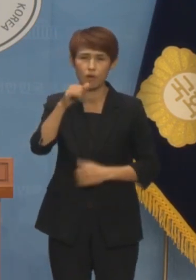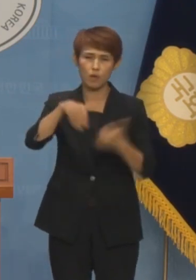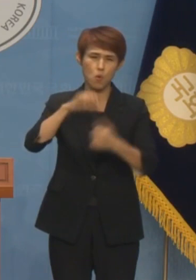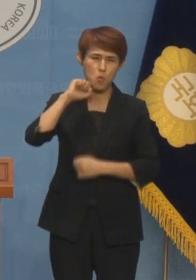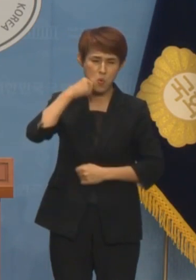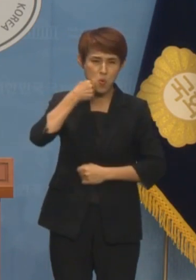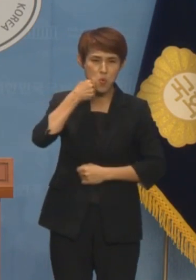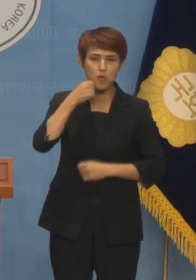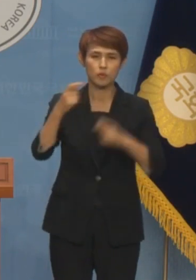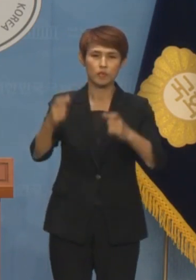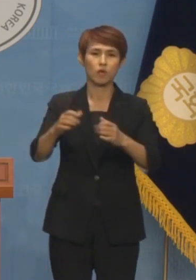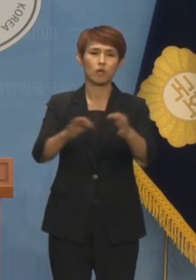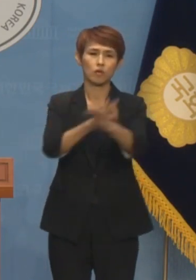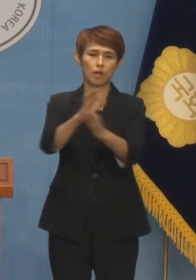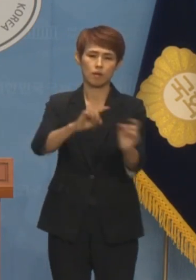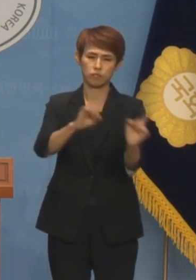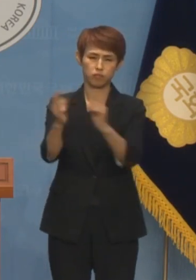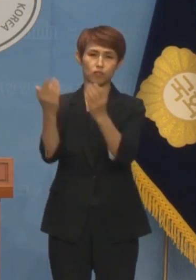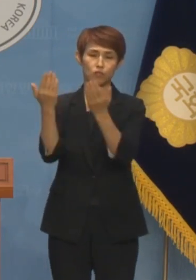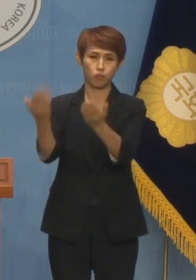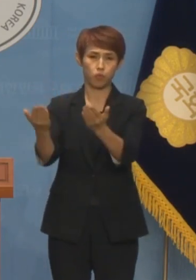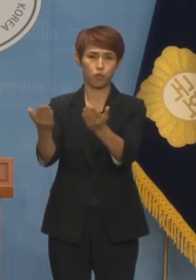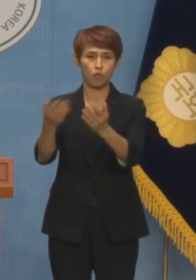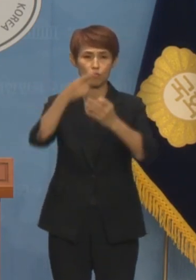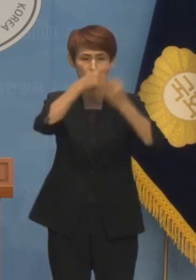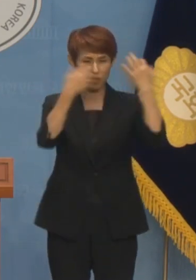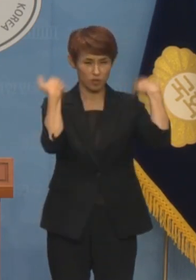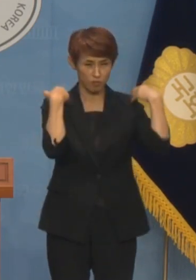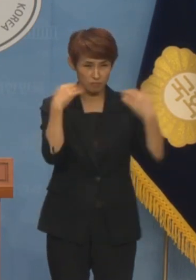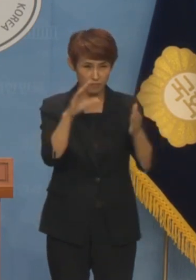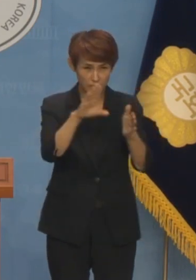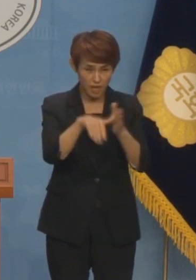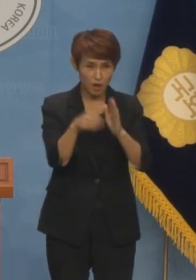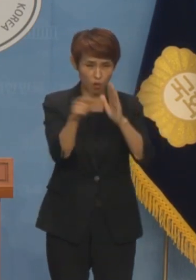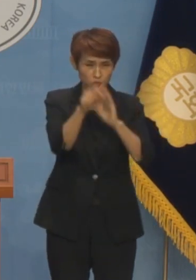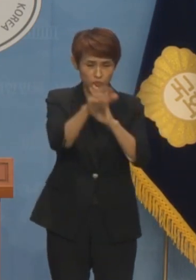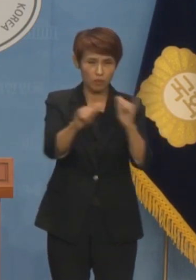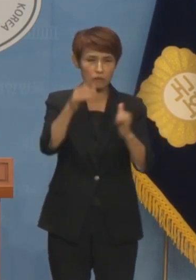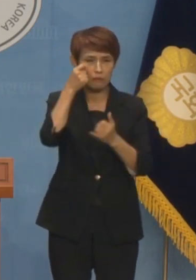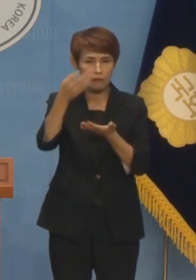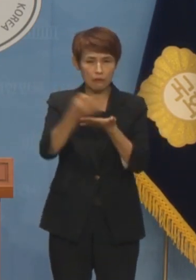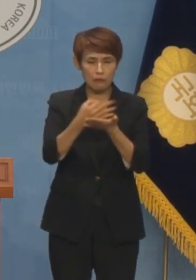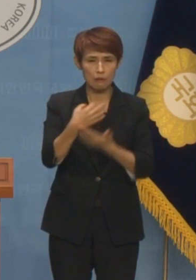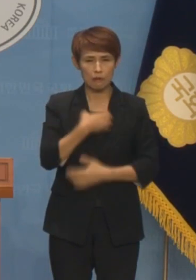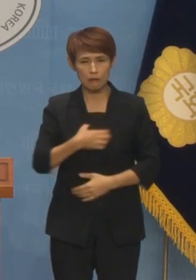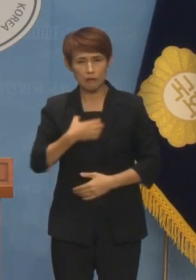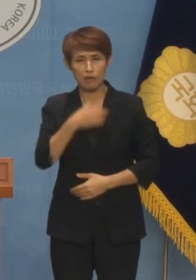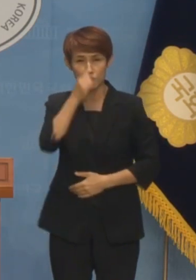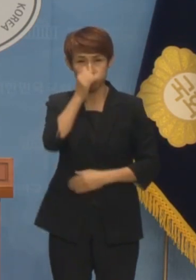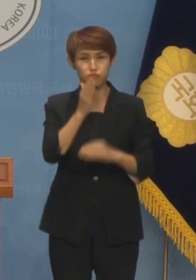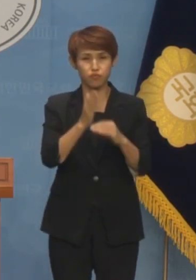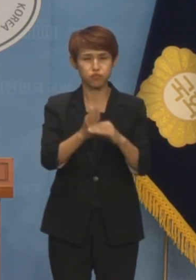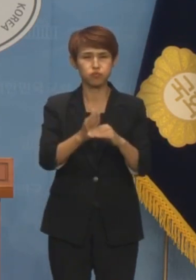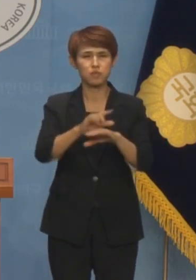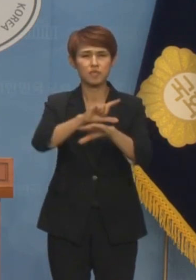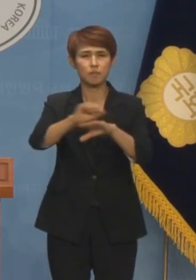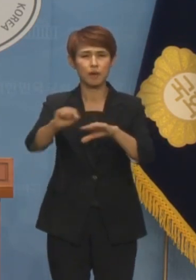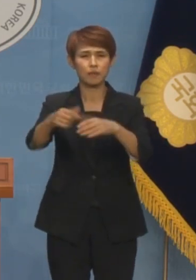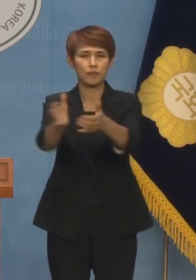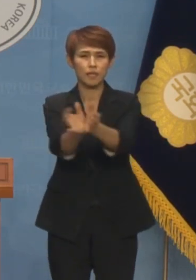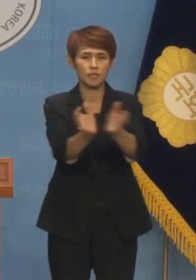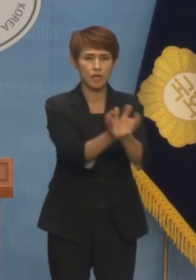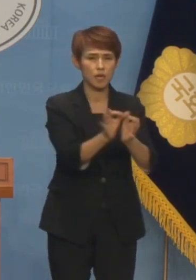지역경제를 활성화시키고 윤석열 정부 들어서 공무원 인건비마저 걱정해야 되는 처지인 지방자치단체의